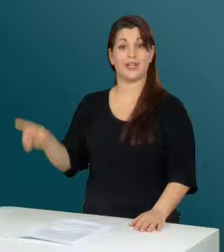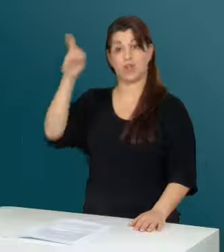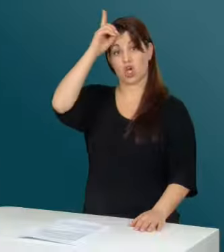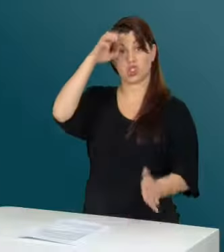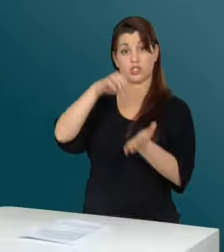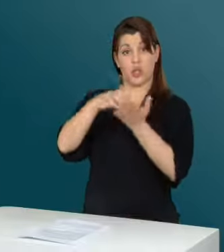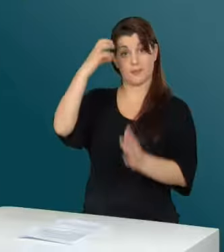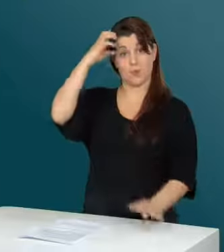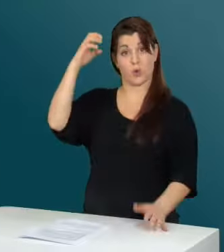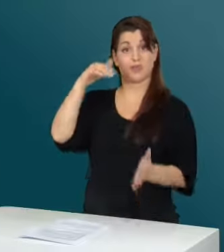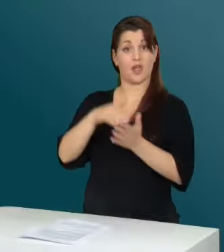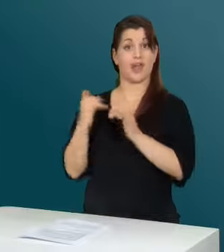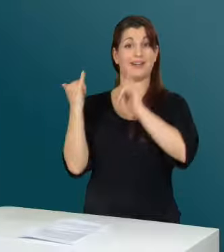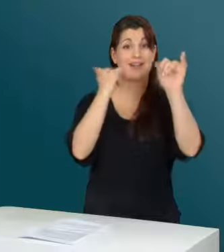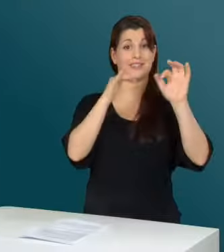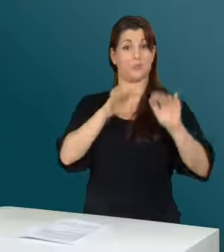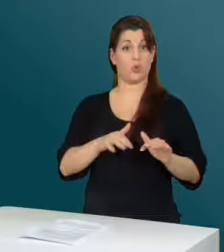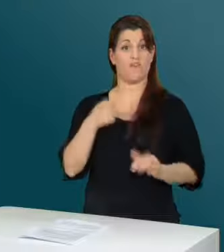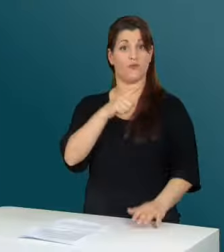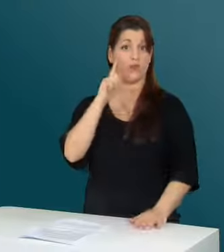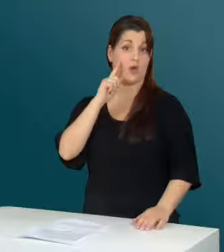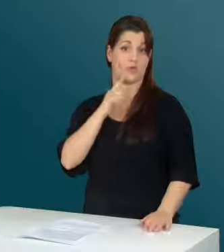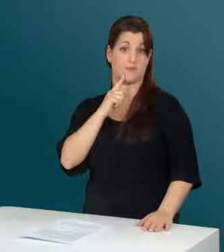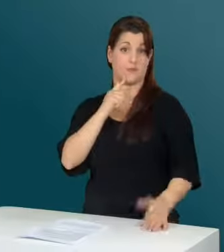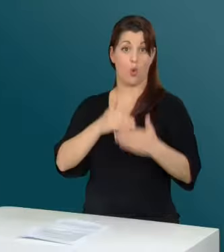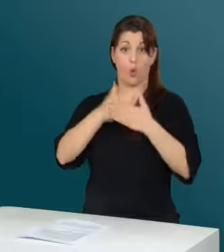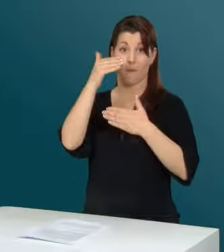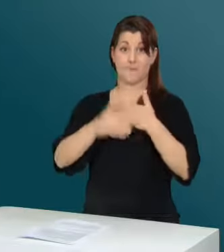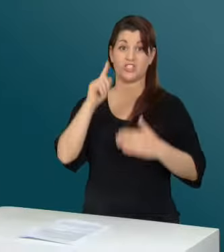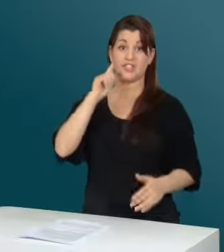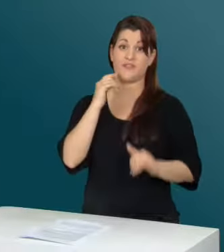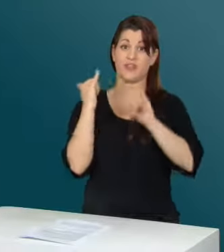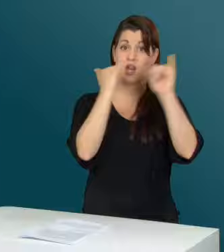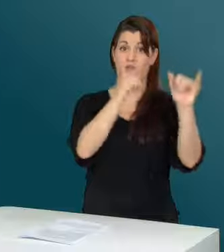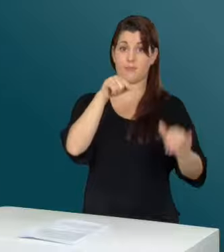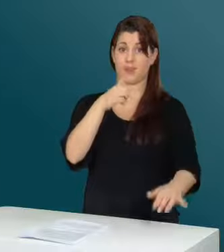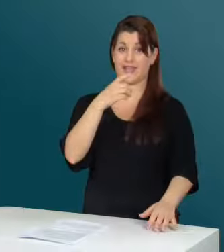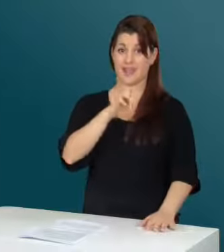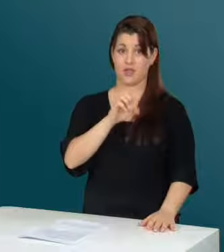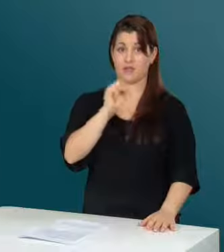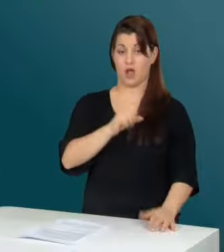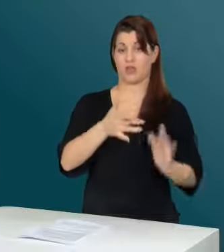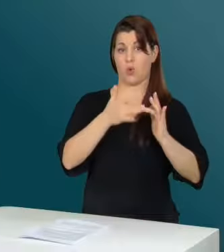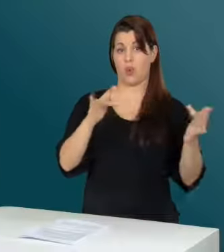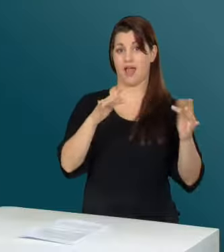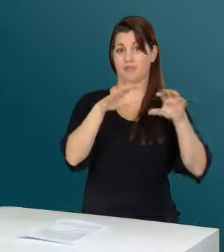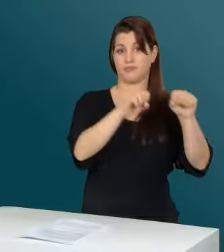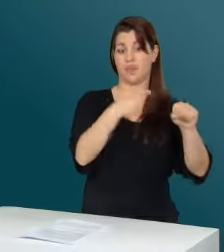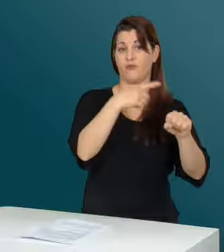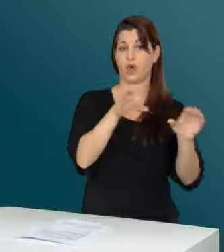In München, Deutschland, gibt es ein Reisebüro für Gehörlose. Auf der Homepage devtravel